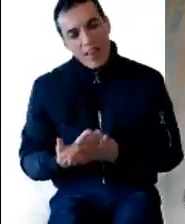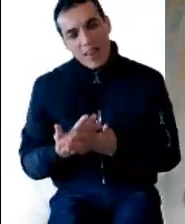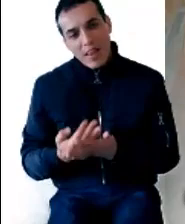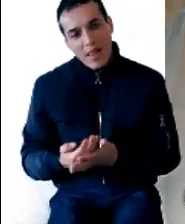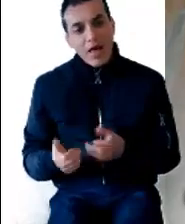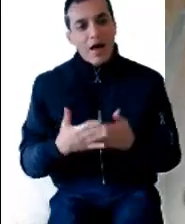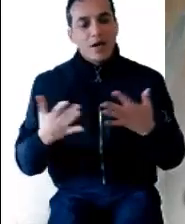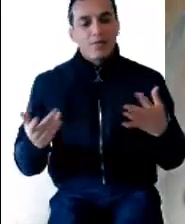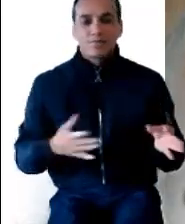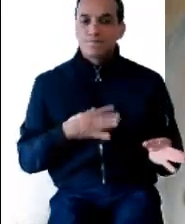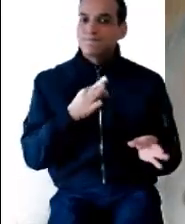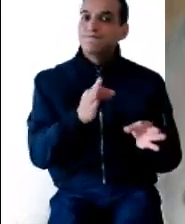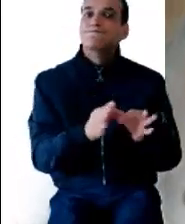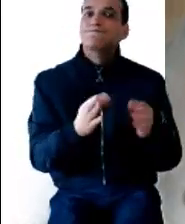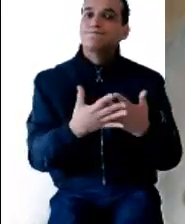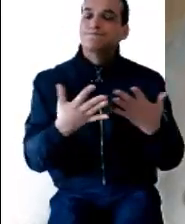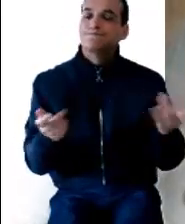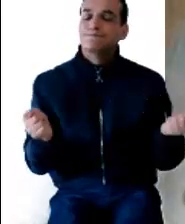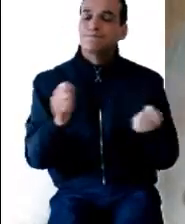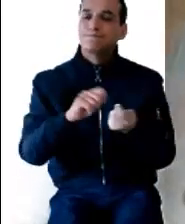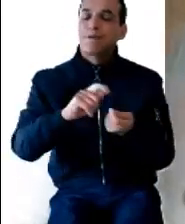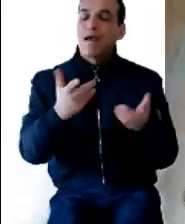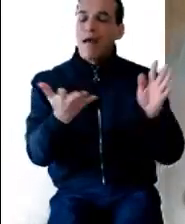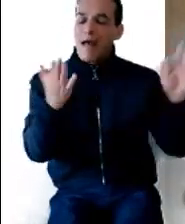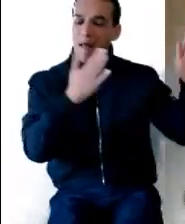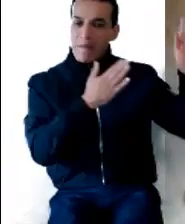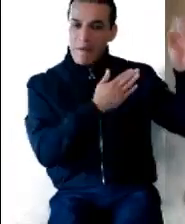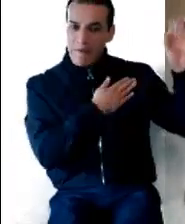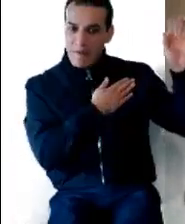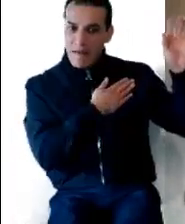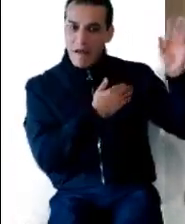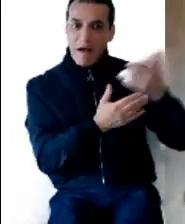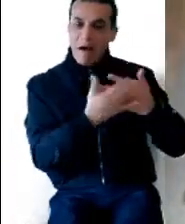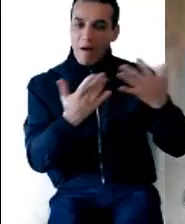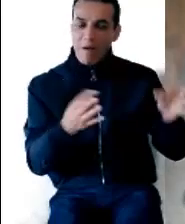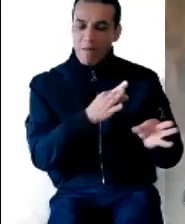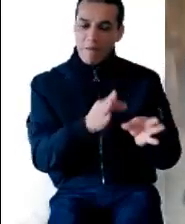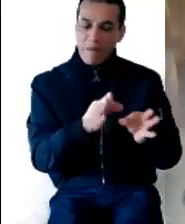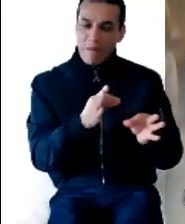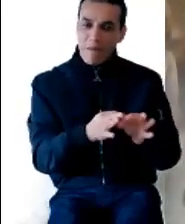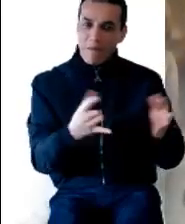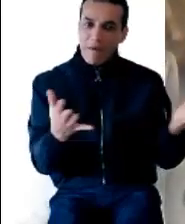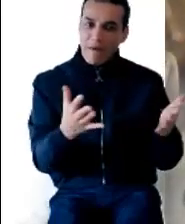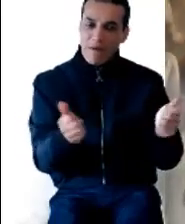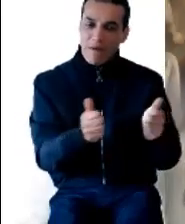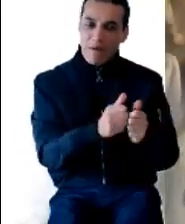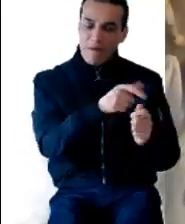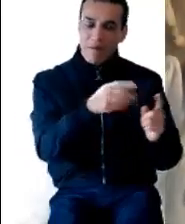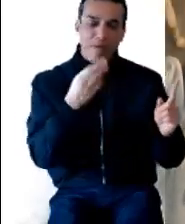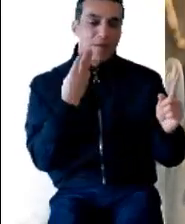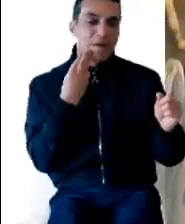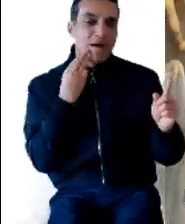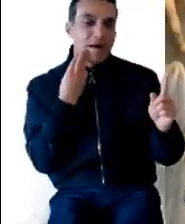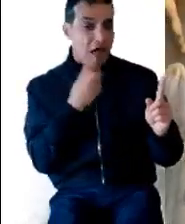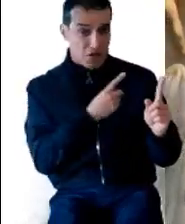ha culminado a tal grado de transformarse de promesa en presencia. María no está sola